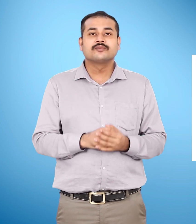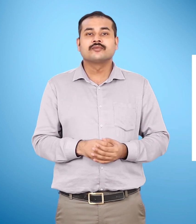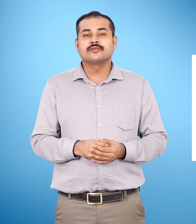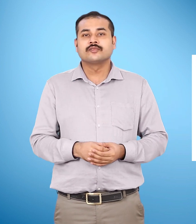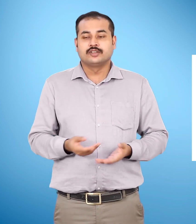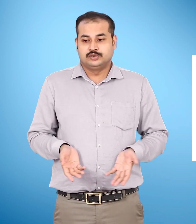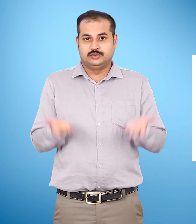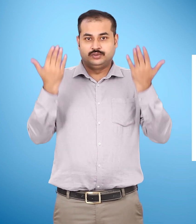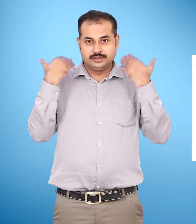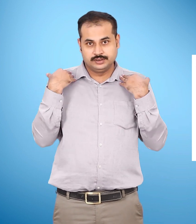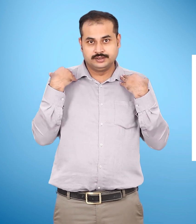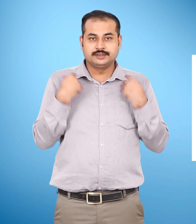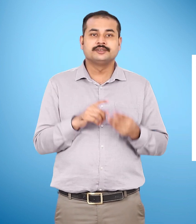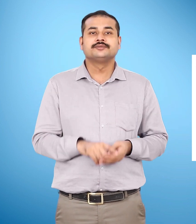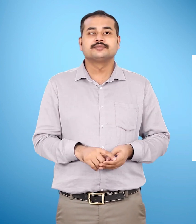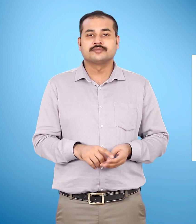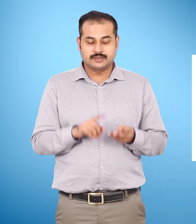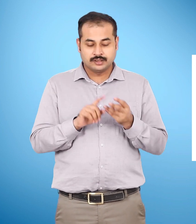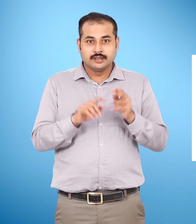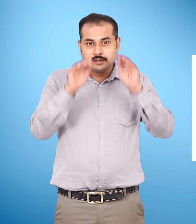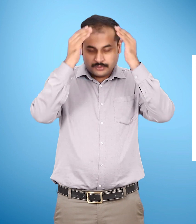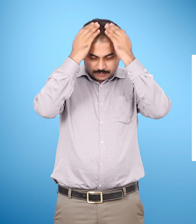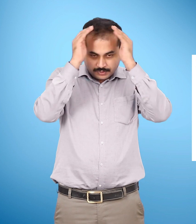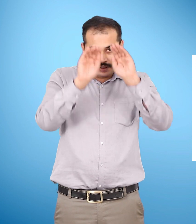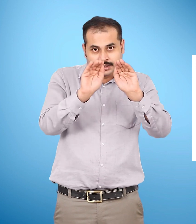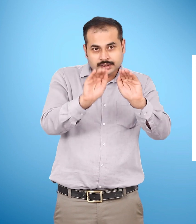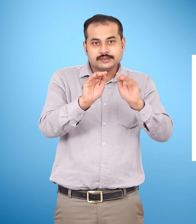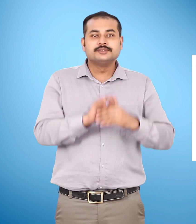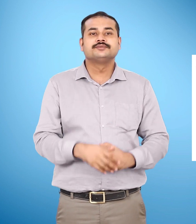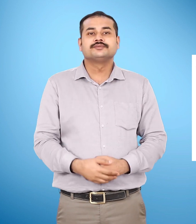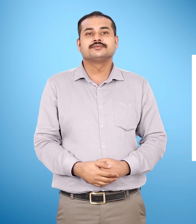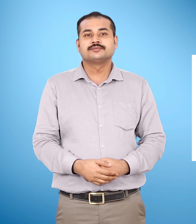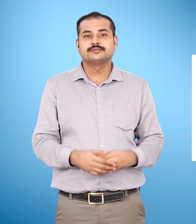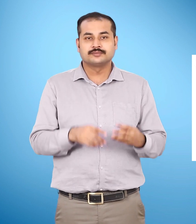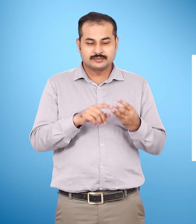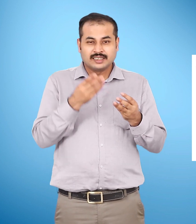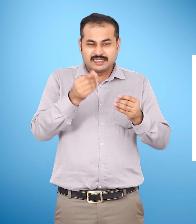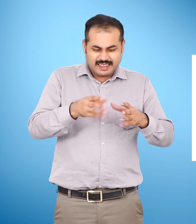सूट भला धस